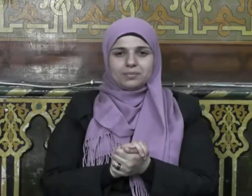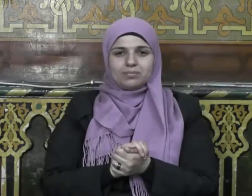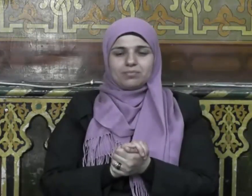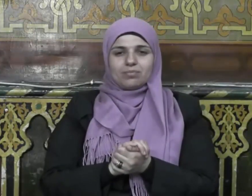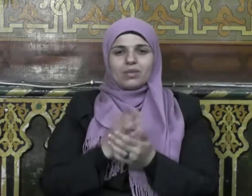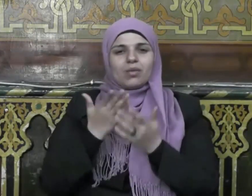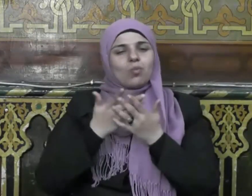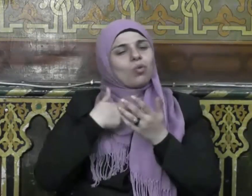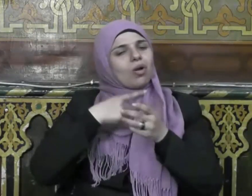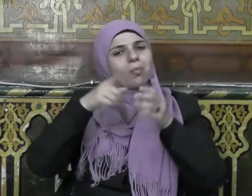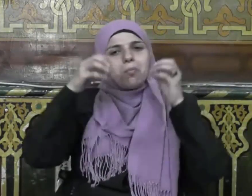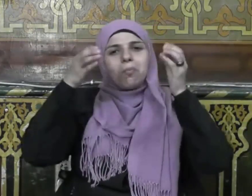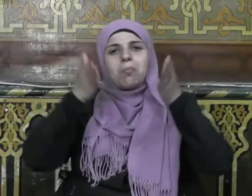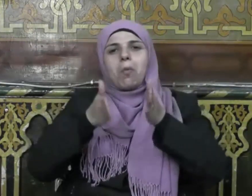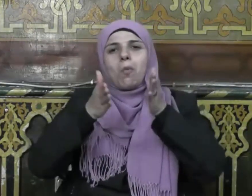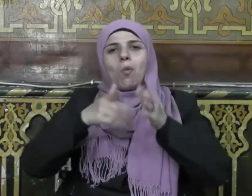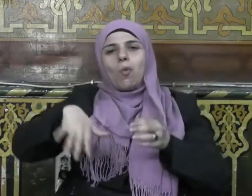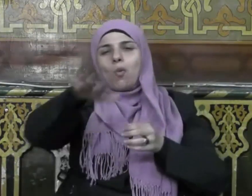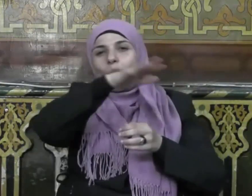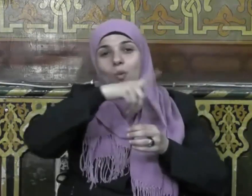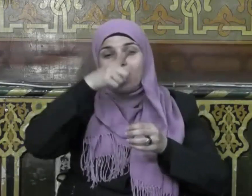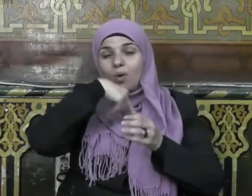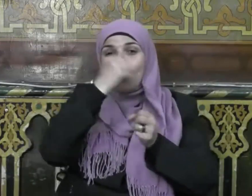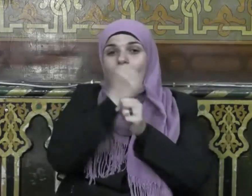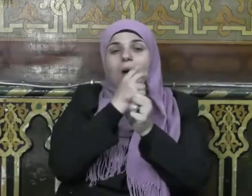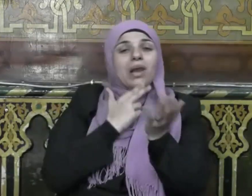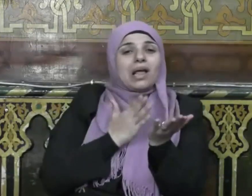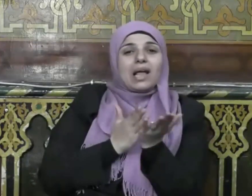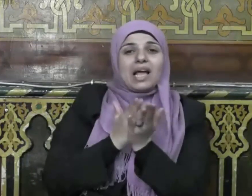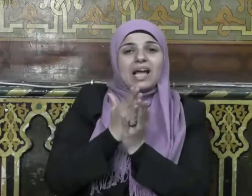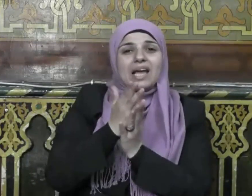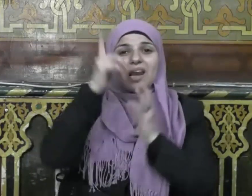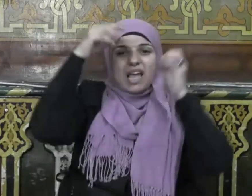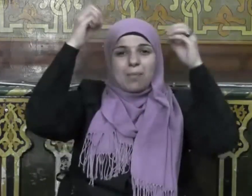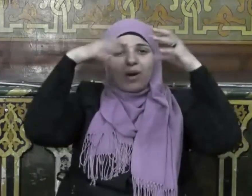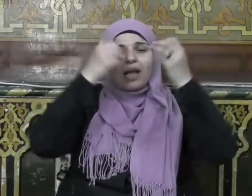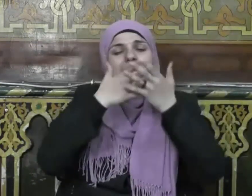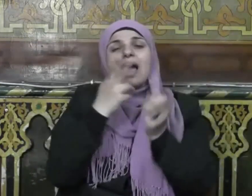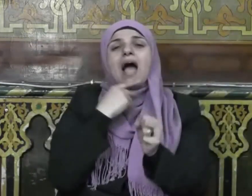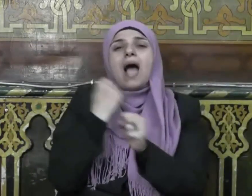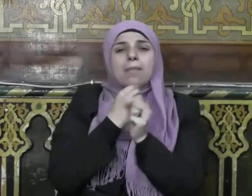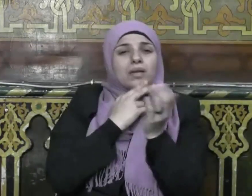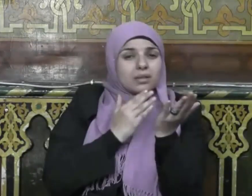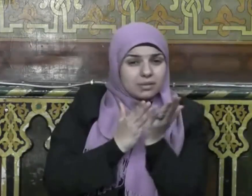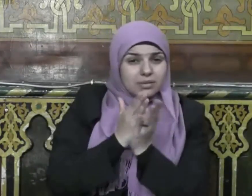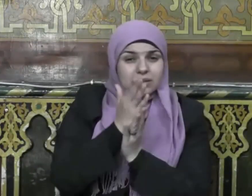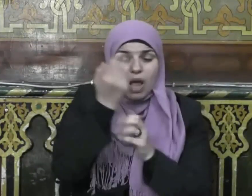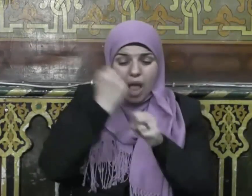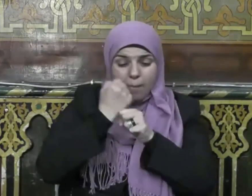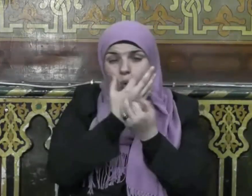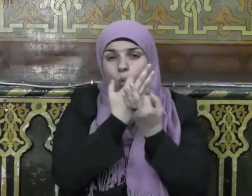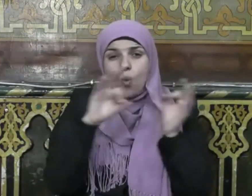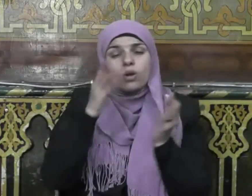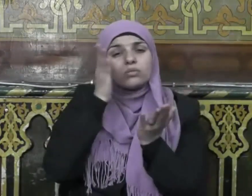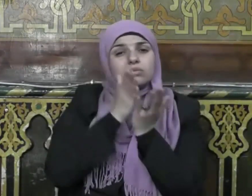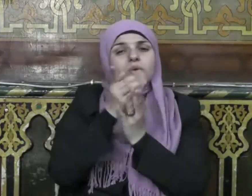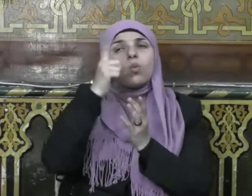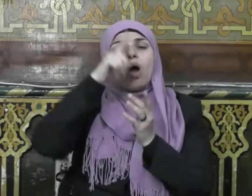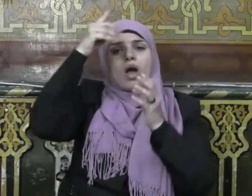فهنيئا لمن وفقه الله لطاعته وأحسن عمله وحسن خلقه وأعانه